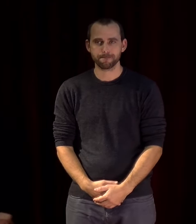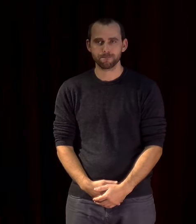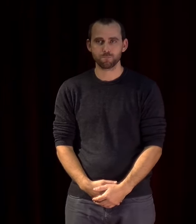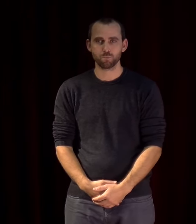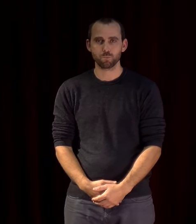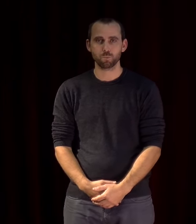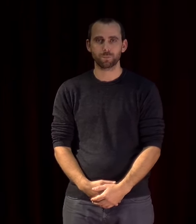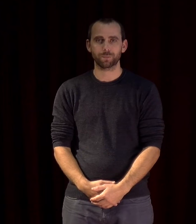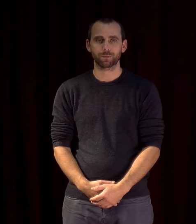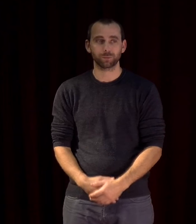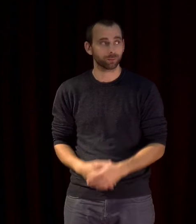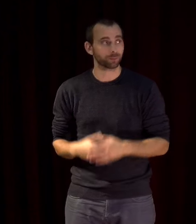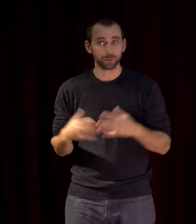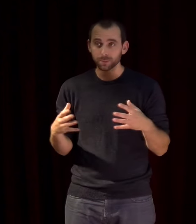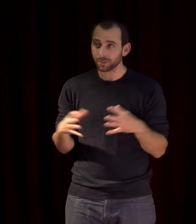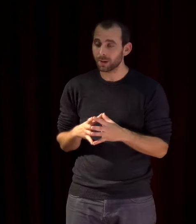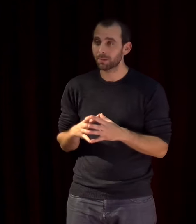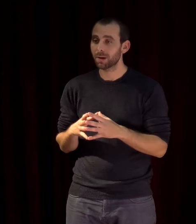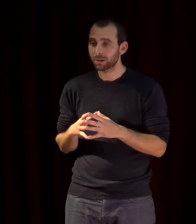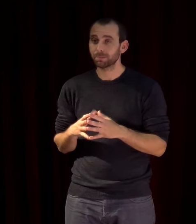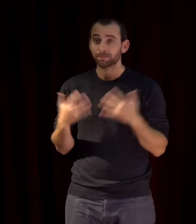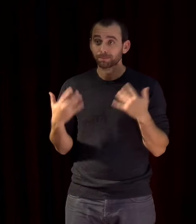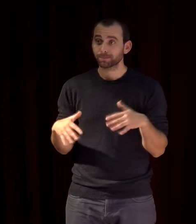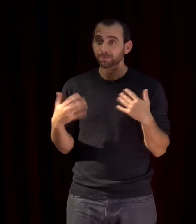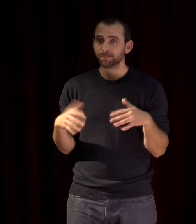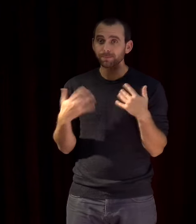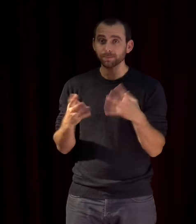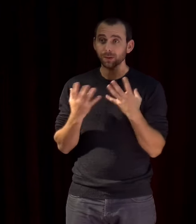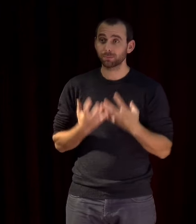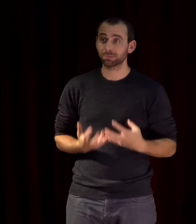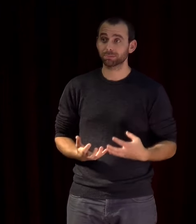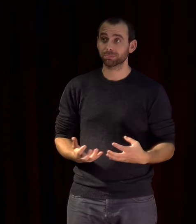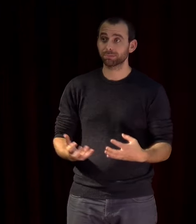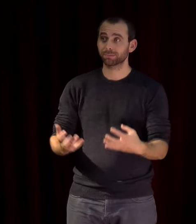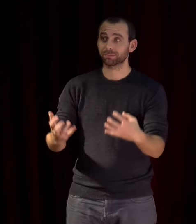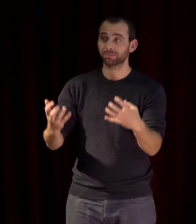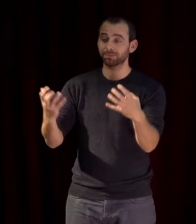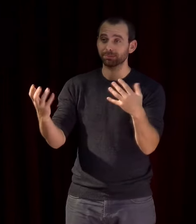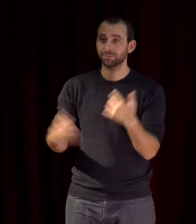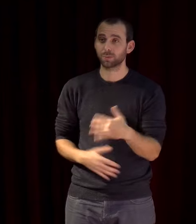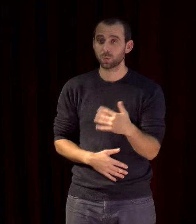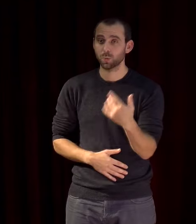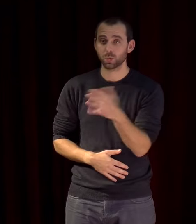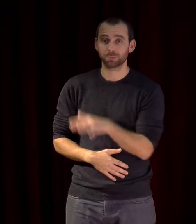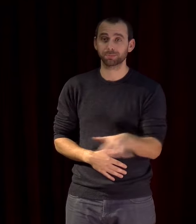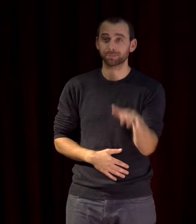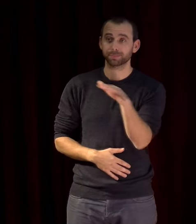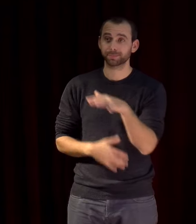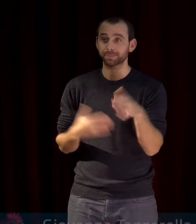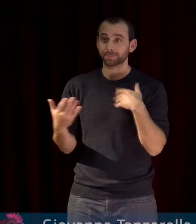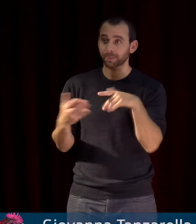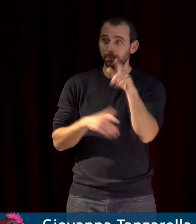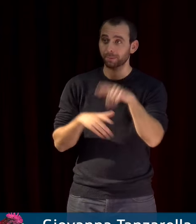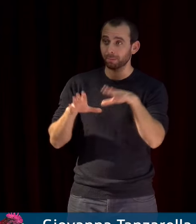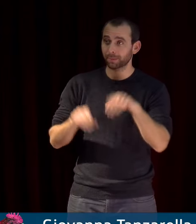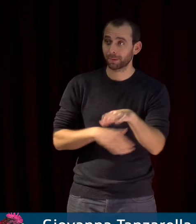Eh bien, c'est un peu impressionnant de voir cette salle remplie de Montpellierennes et Montpellierins